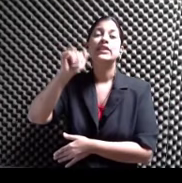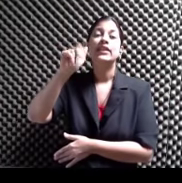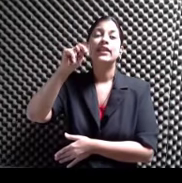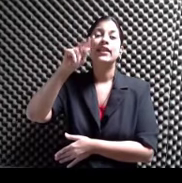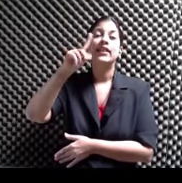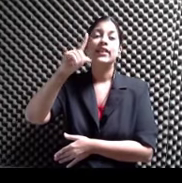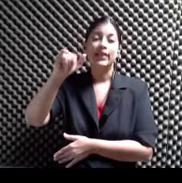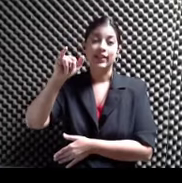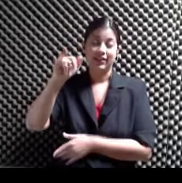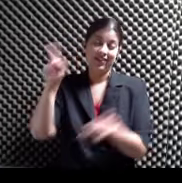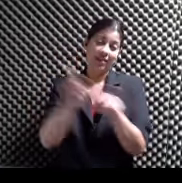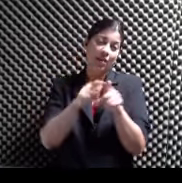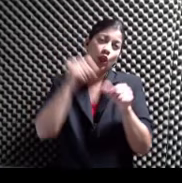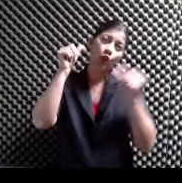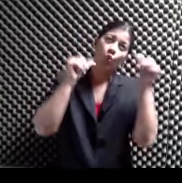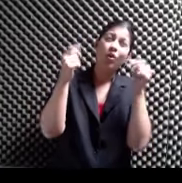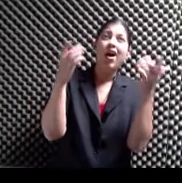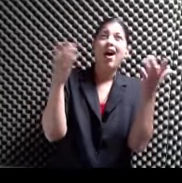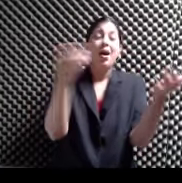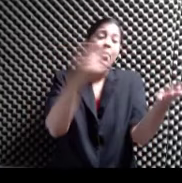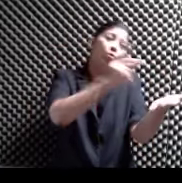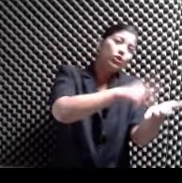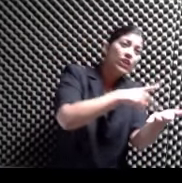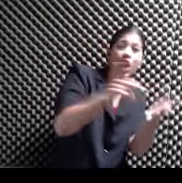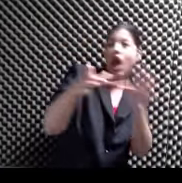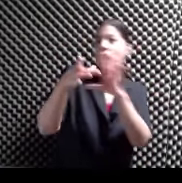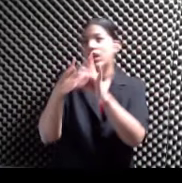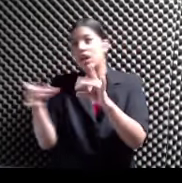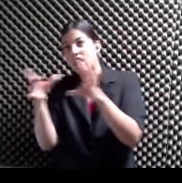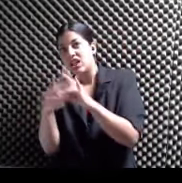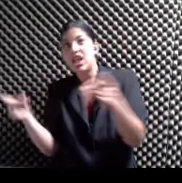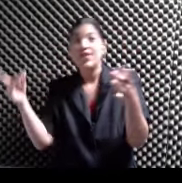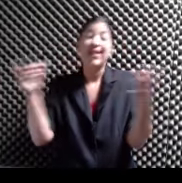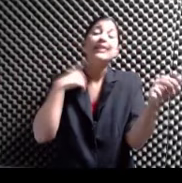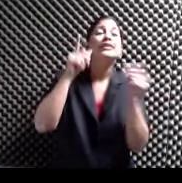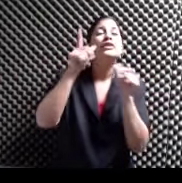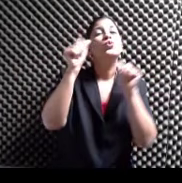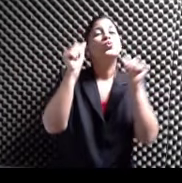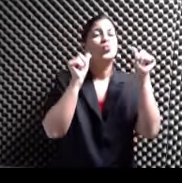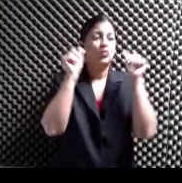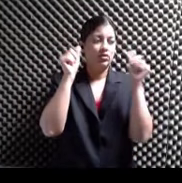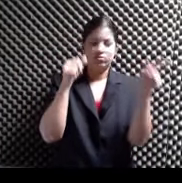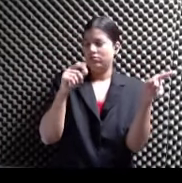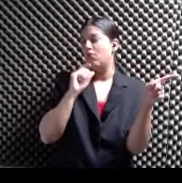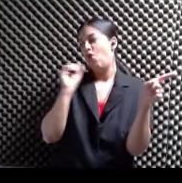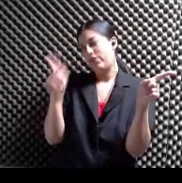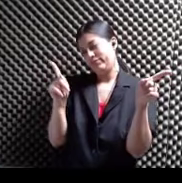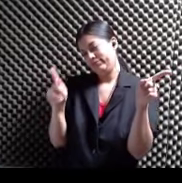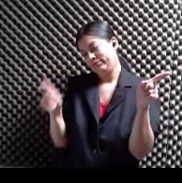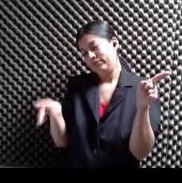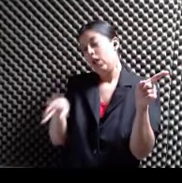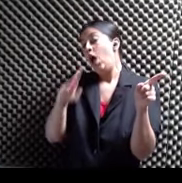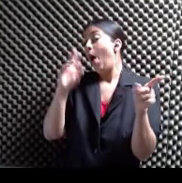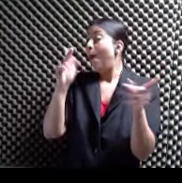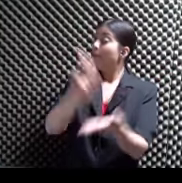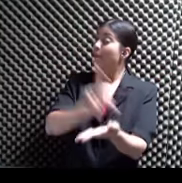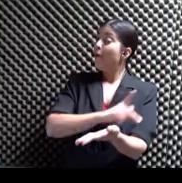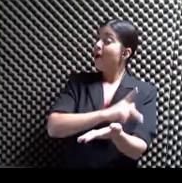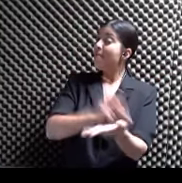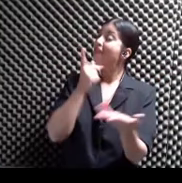Si es poesía Si es narrativa Si es Aquí ya hay un poema Enfusionado ¿Qué te